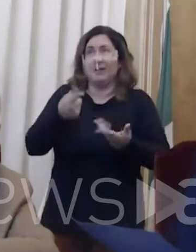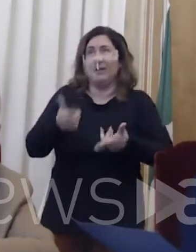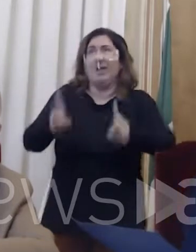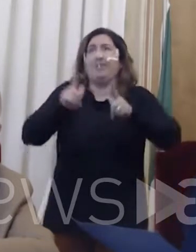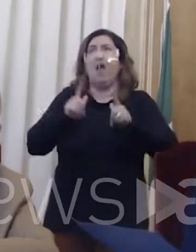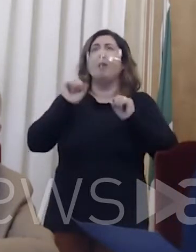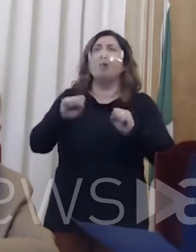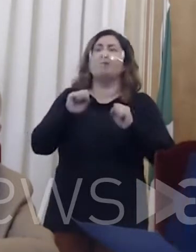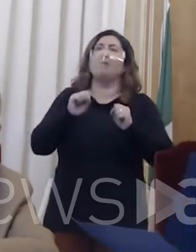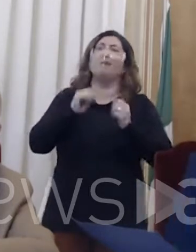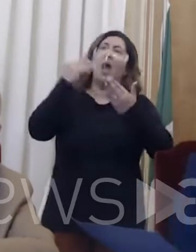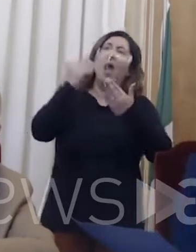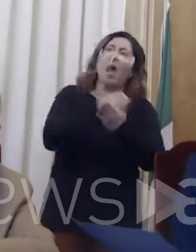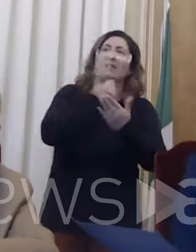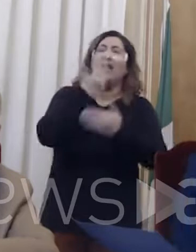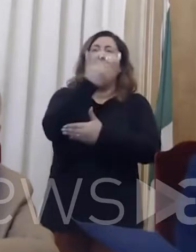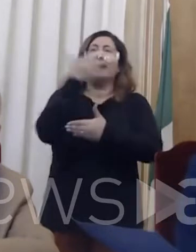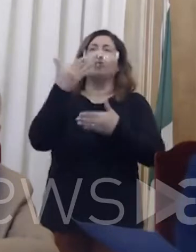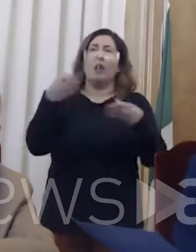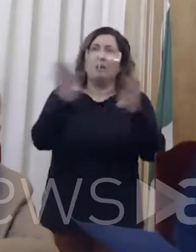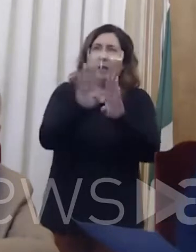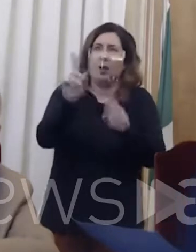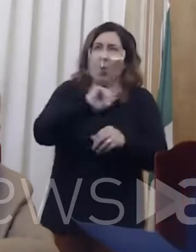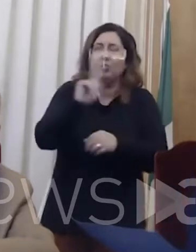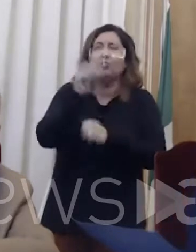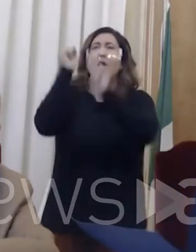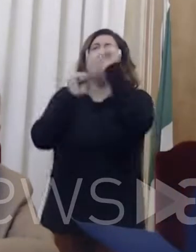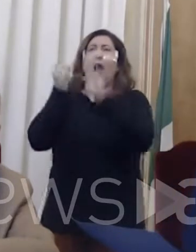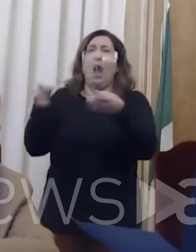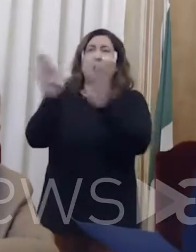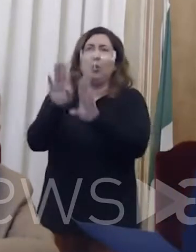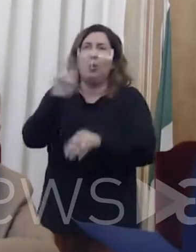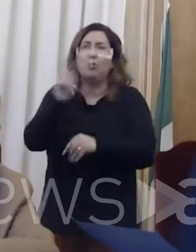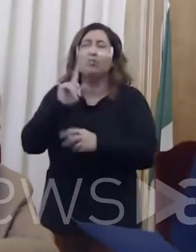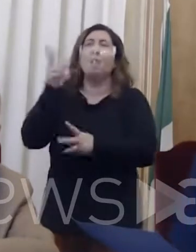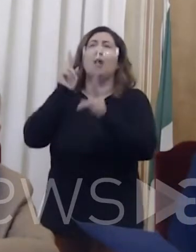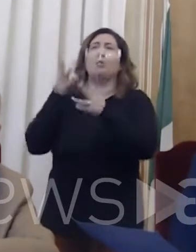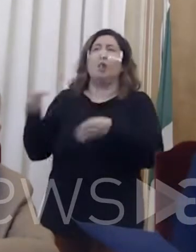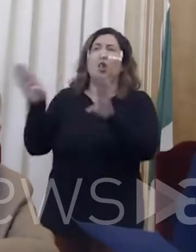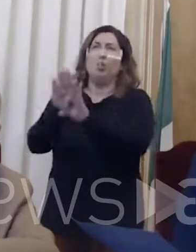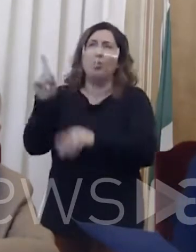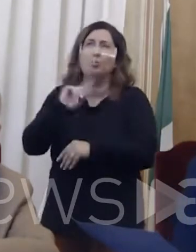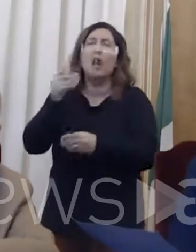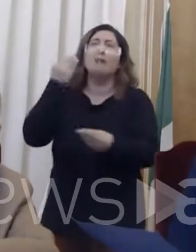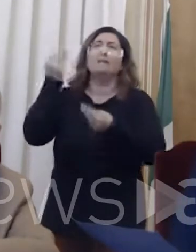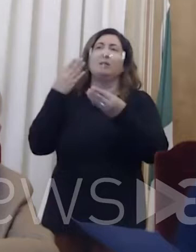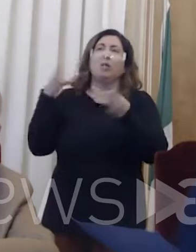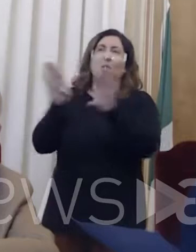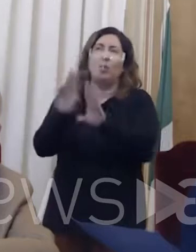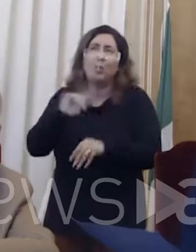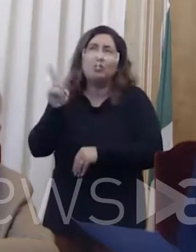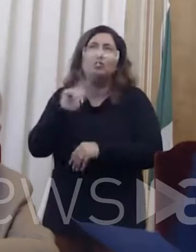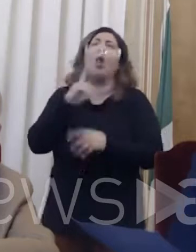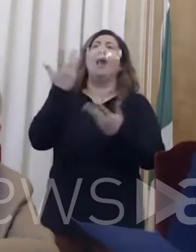chiudere i ristoranti, ci permette di non chiudere i bar, ci permette di non chiudere i parrucchieri, di non chiudere gli estetisti, di non chiudere i